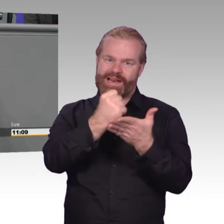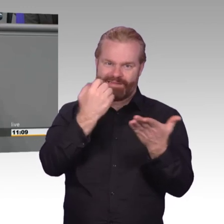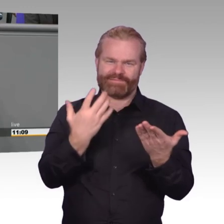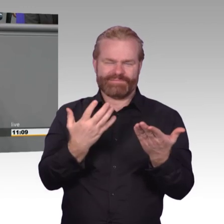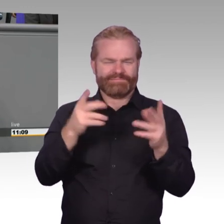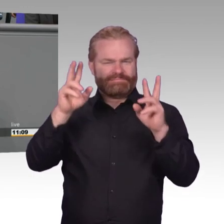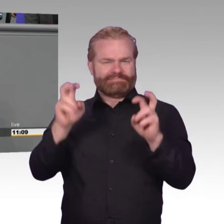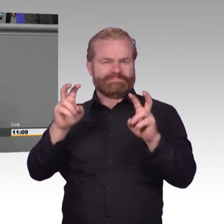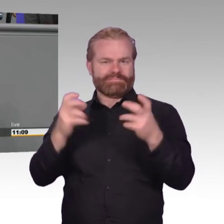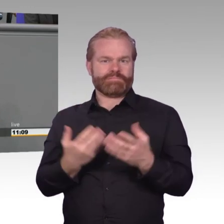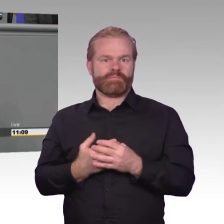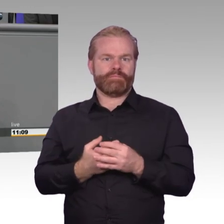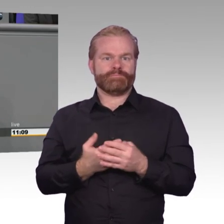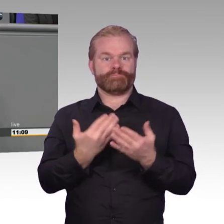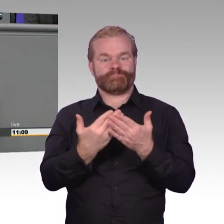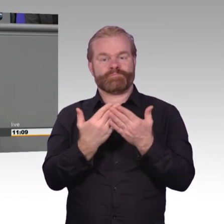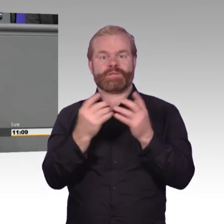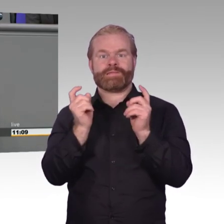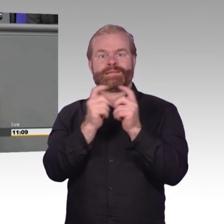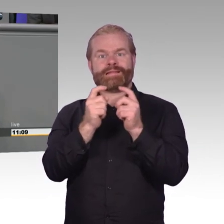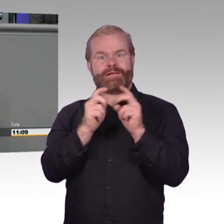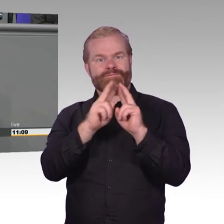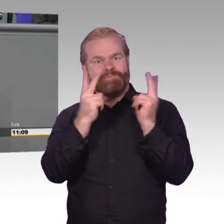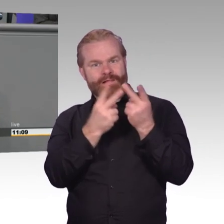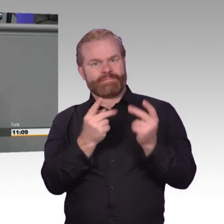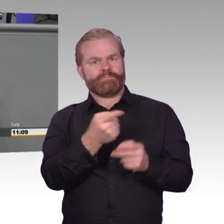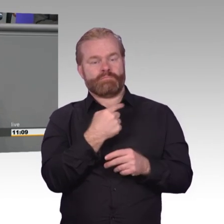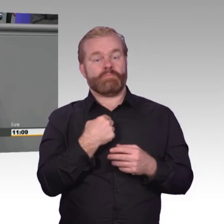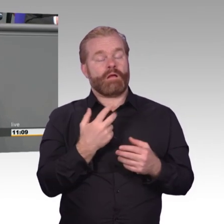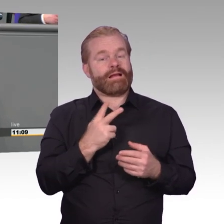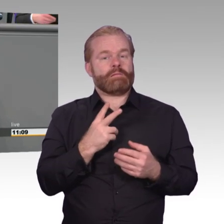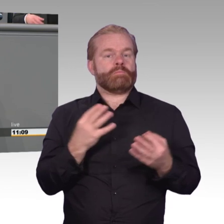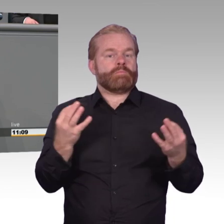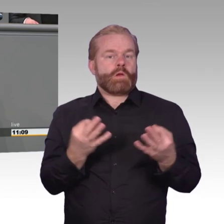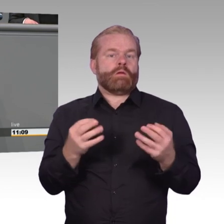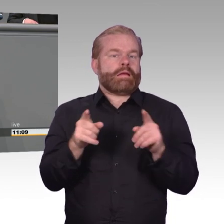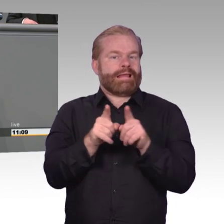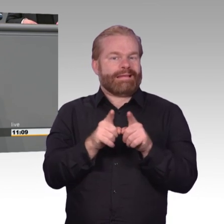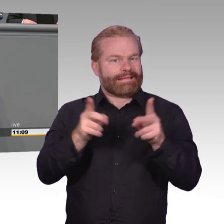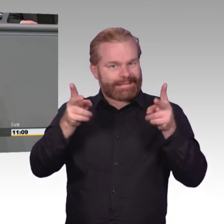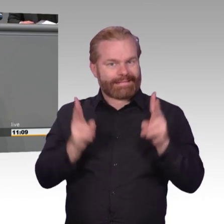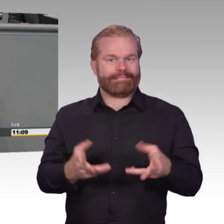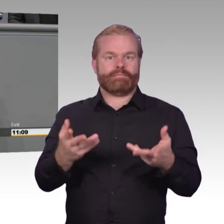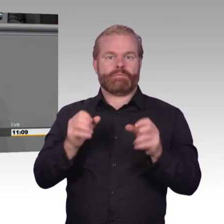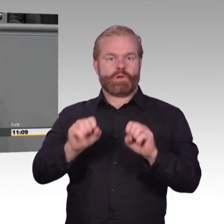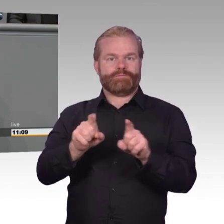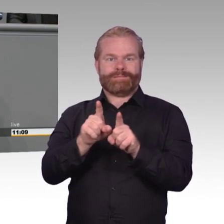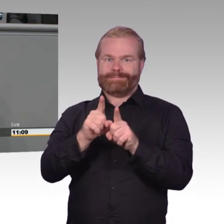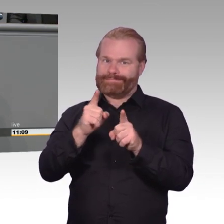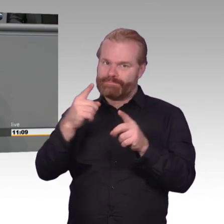Die Privatsphäre im digitalen Raum zu schützen, ist seit 30 Jahren eine Herzensangelegenheit von mir. Meine Diplomarbeit habe ich vor